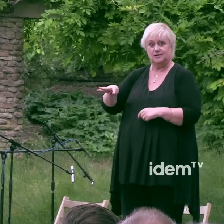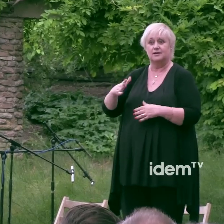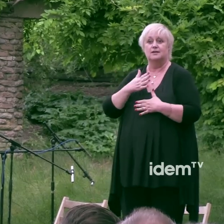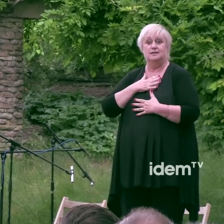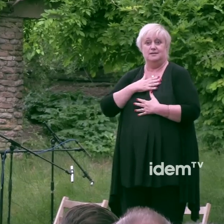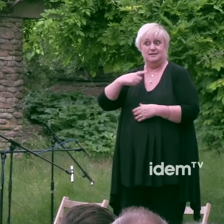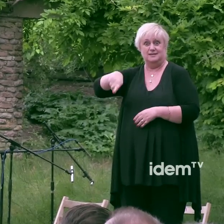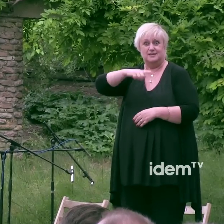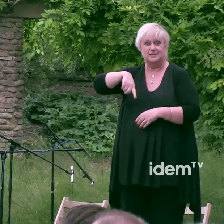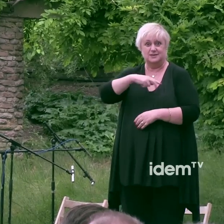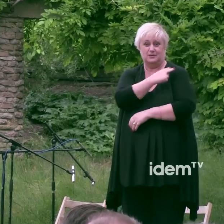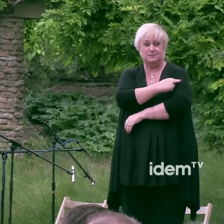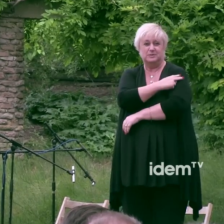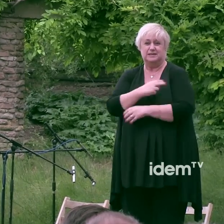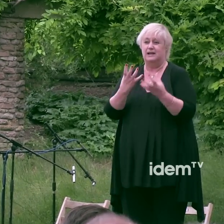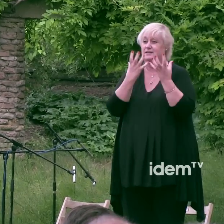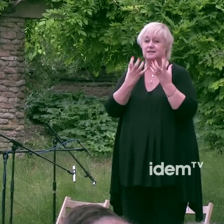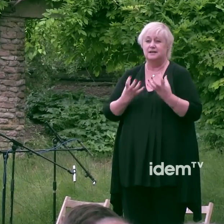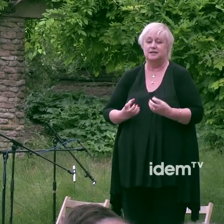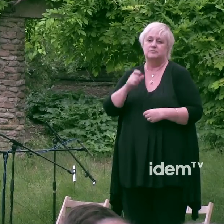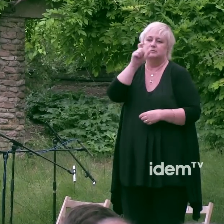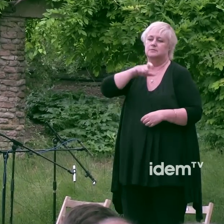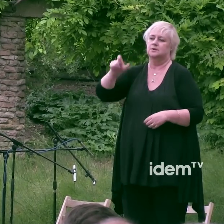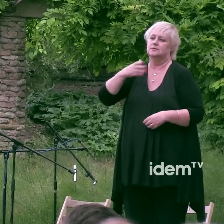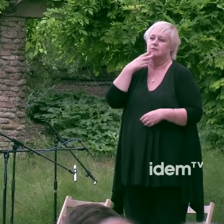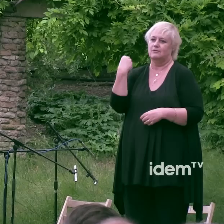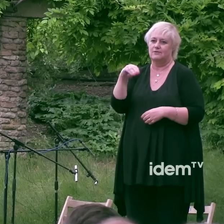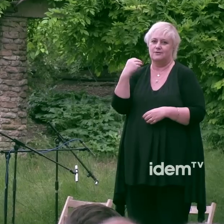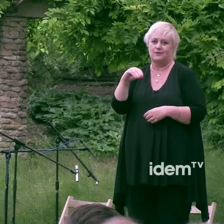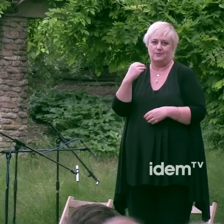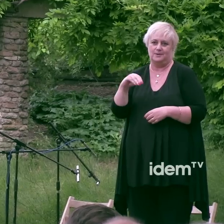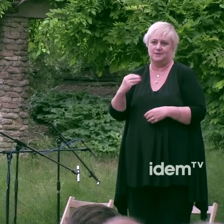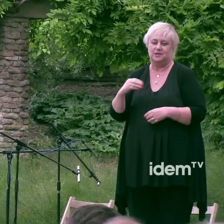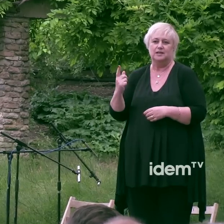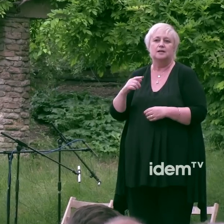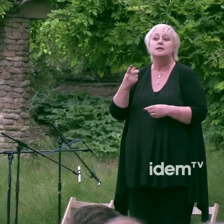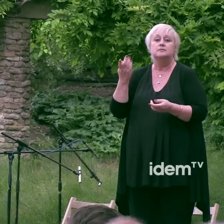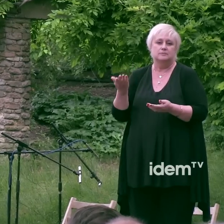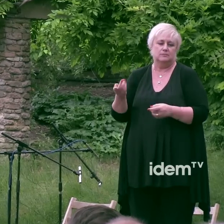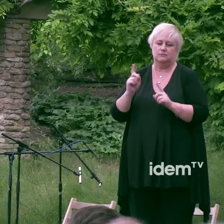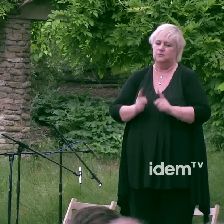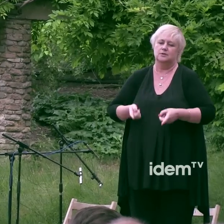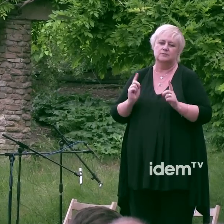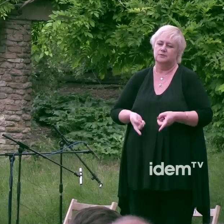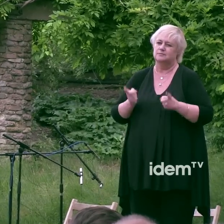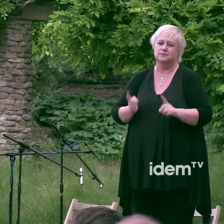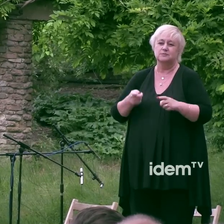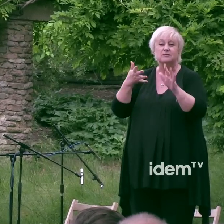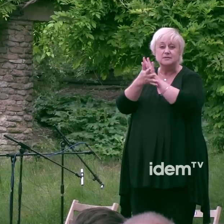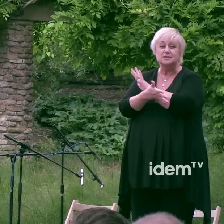estaven avançar de persones joves que una darrere l'altra, en un degoteig imparable, morien a conseqüència de la Sida.